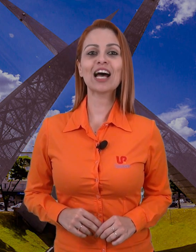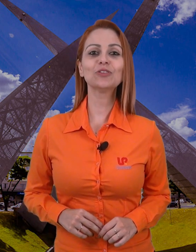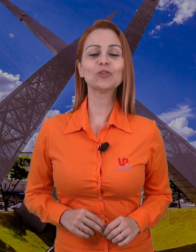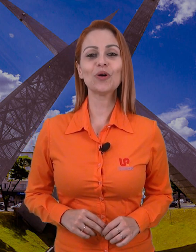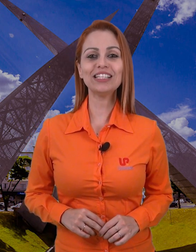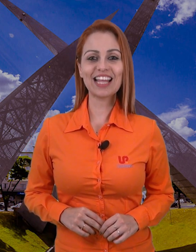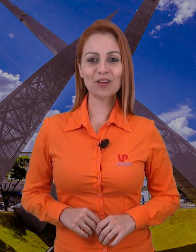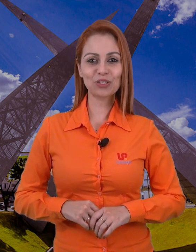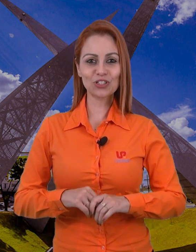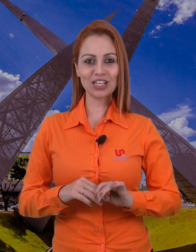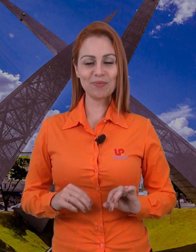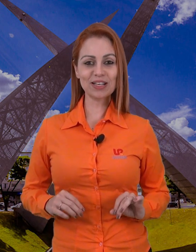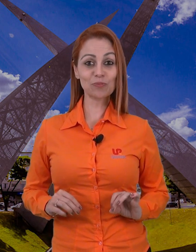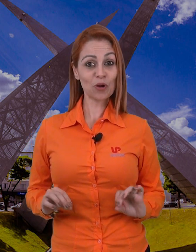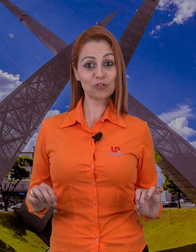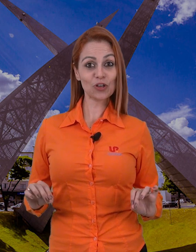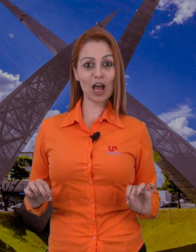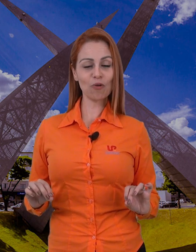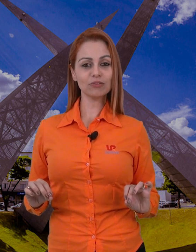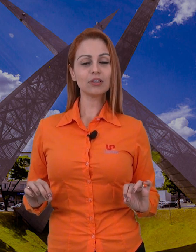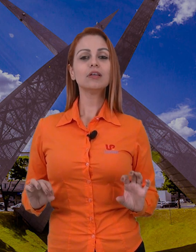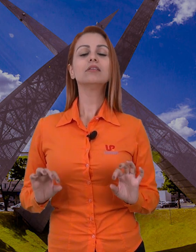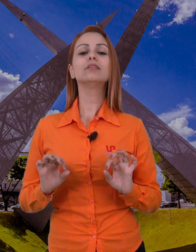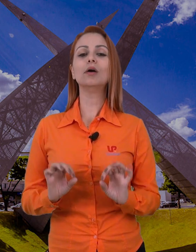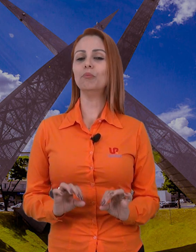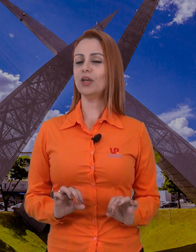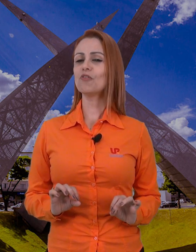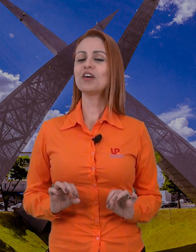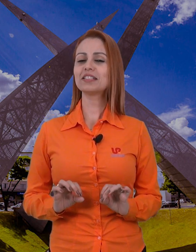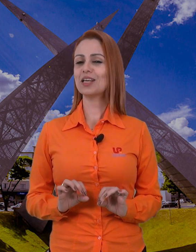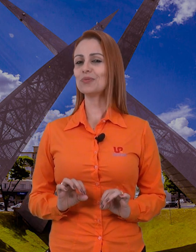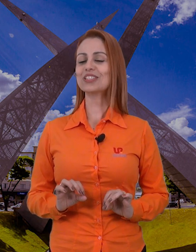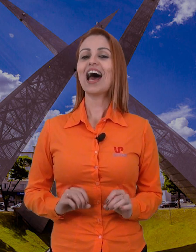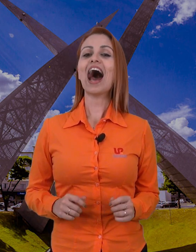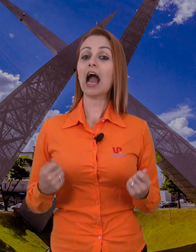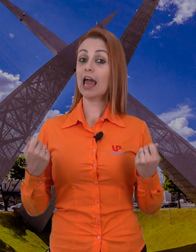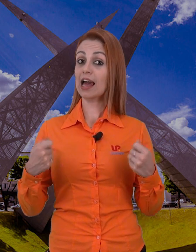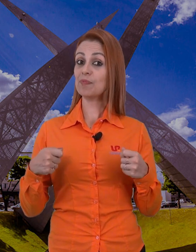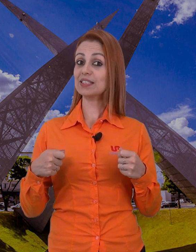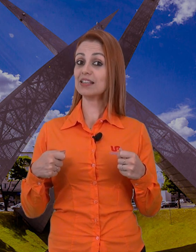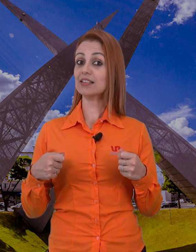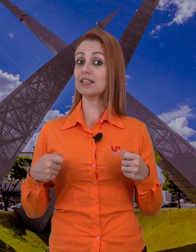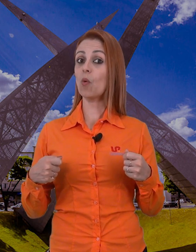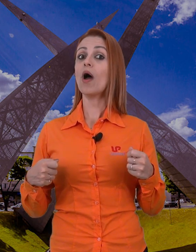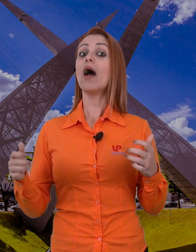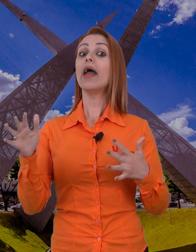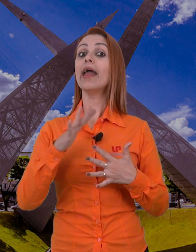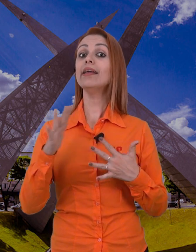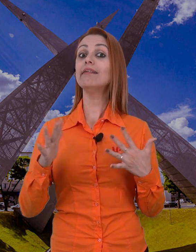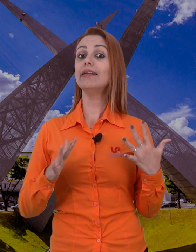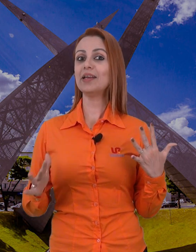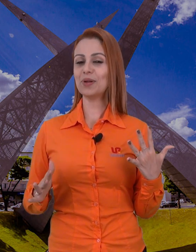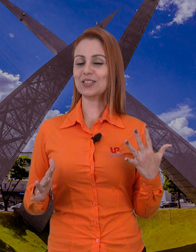tradutor-intérprete de Libras profissional, também oferecemos a capacitação em Libras.